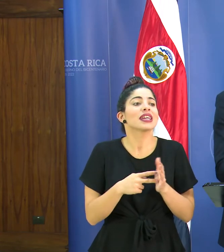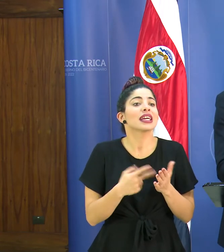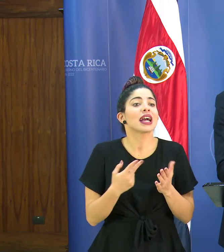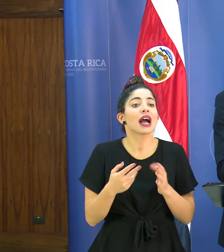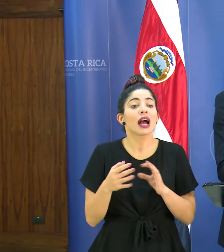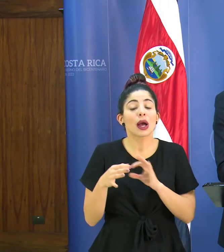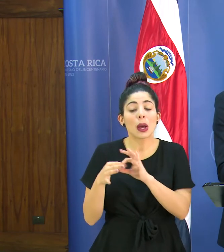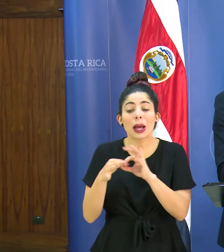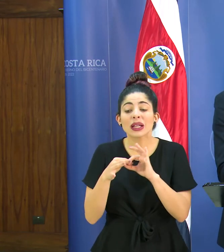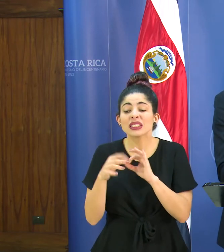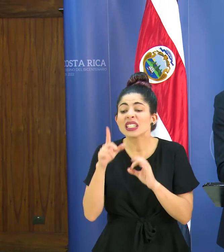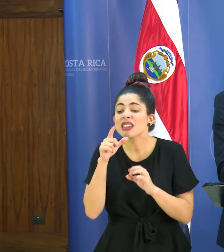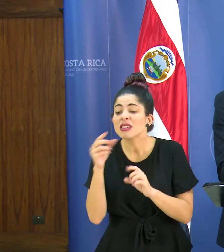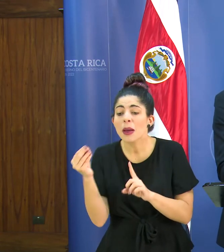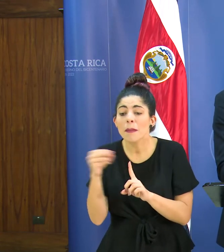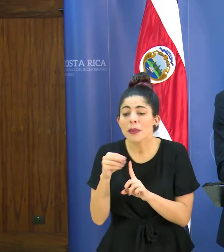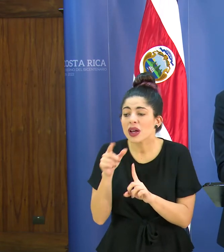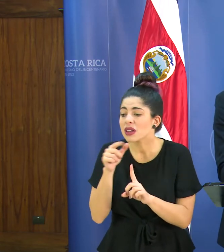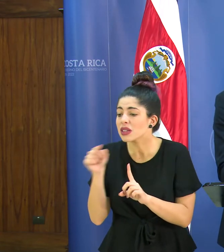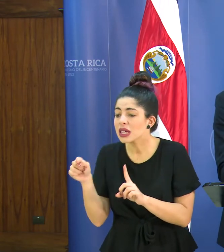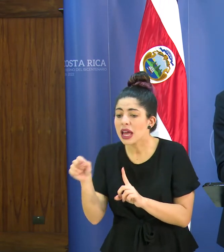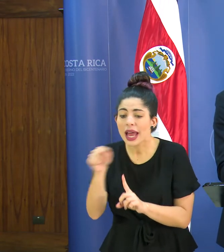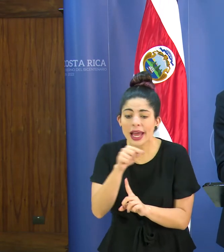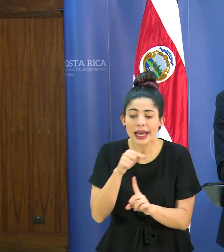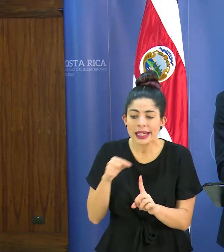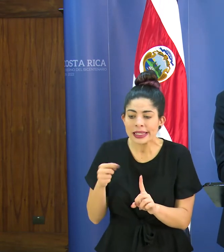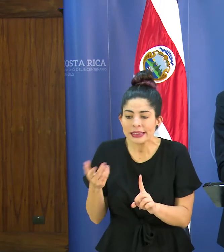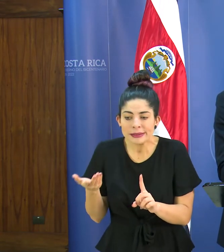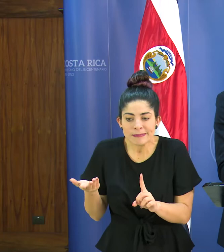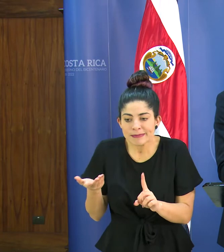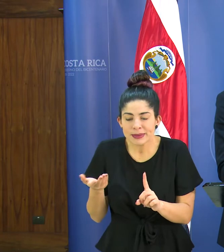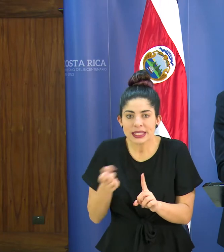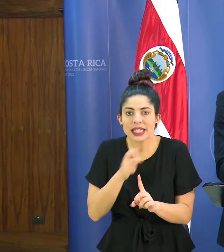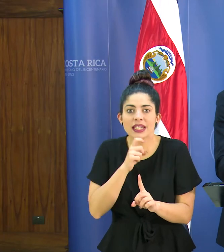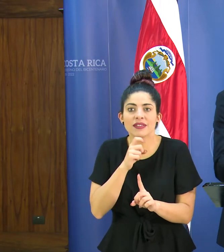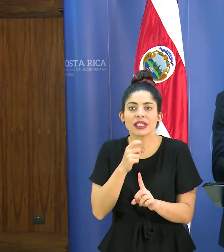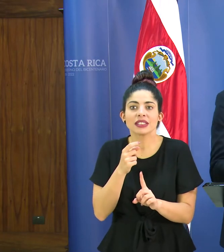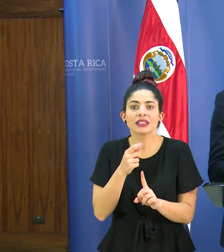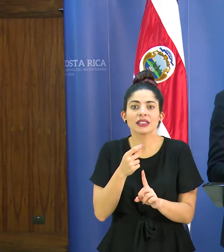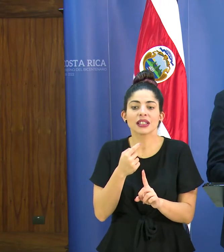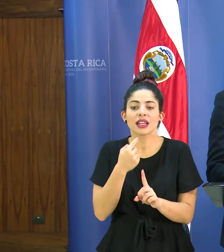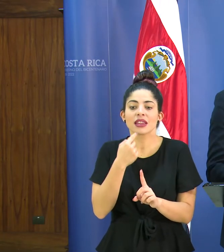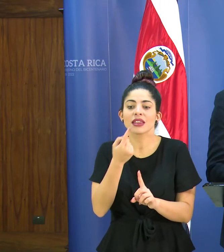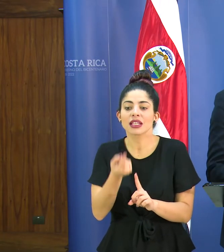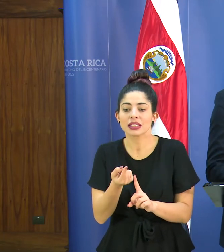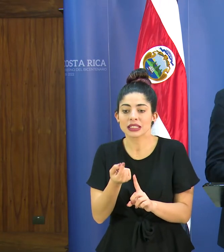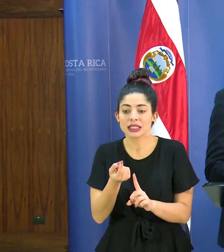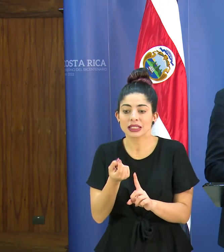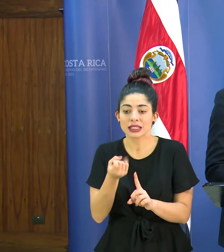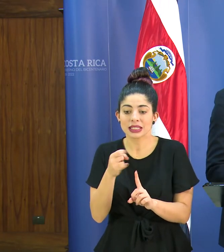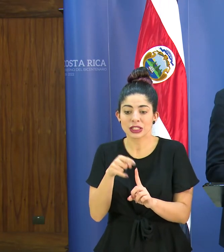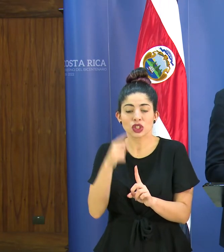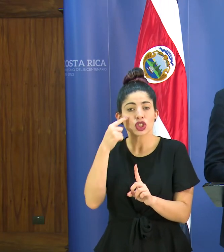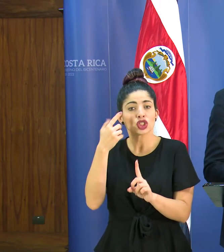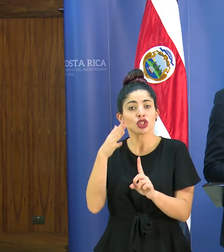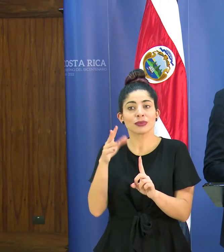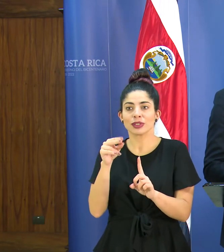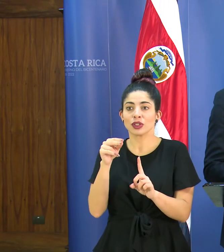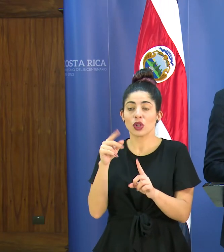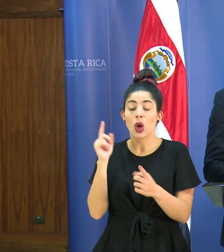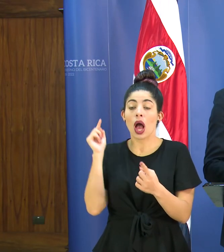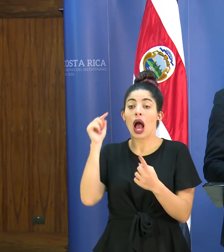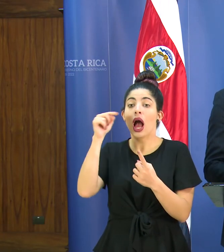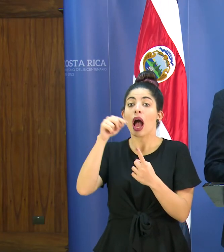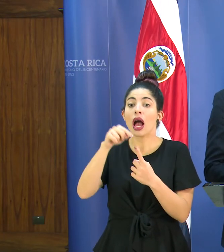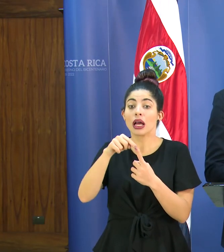que el nexo epidemiológico en ese momento ni siquiera daba para decir que estaba como caso sospechoso fue hasta el momento